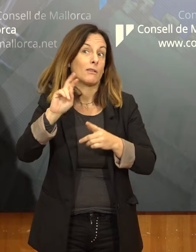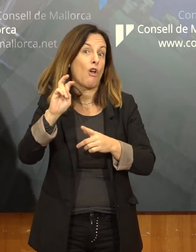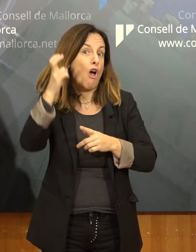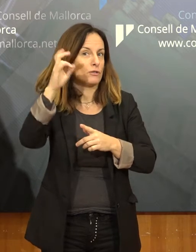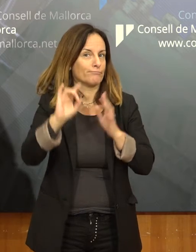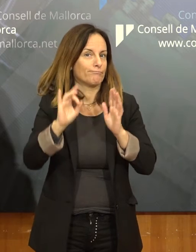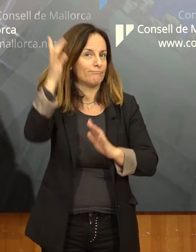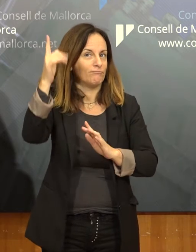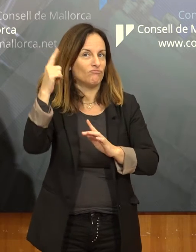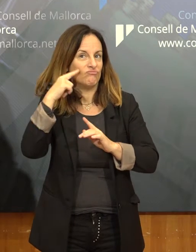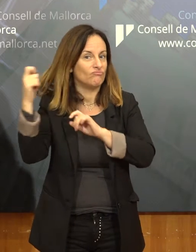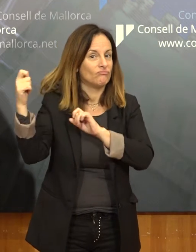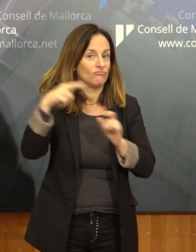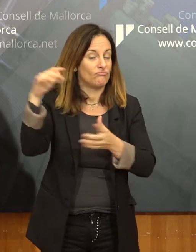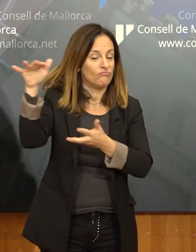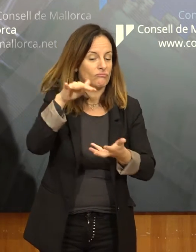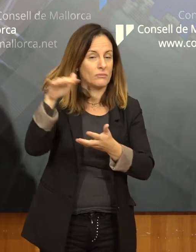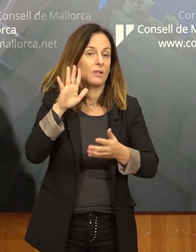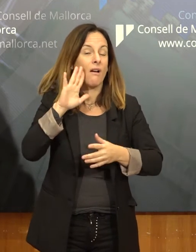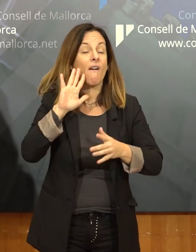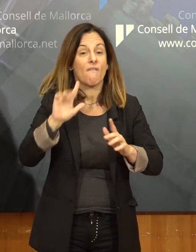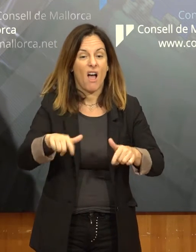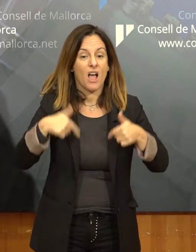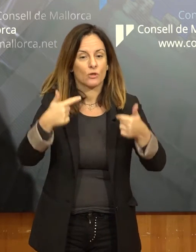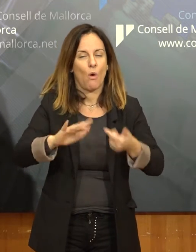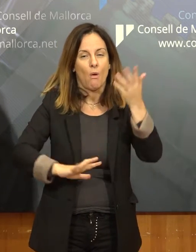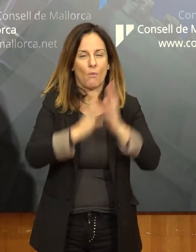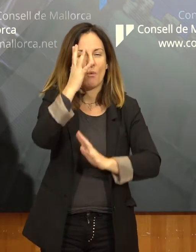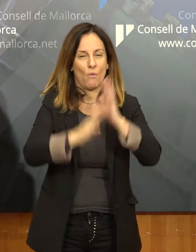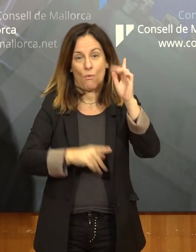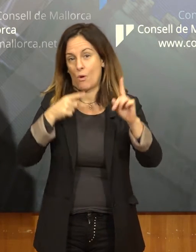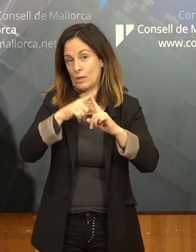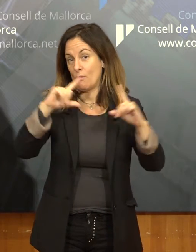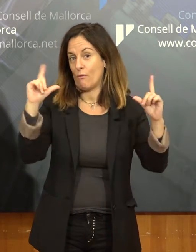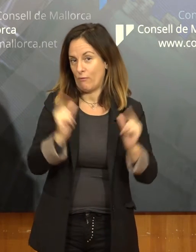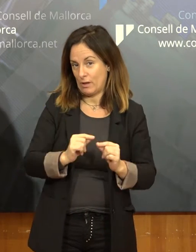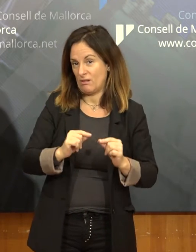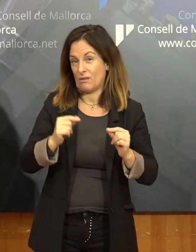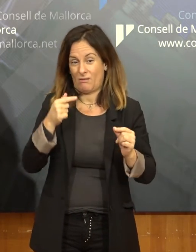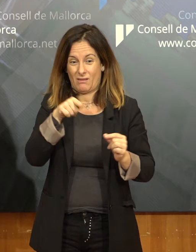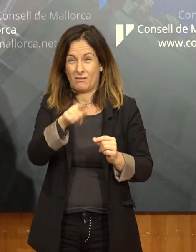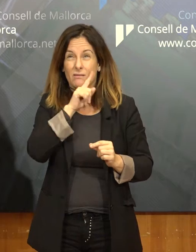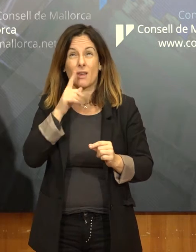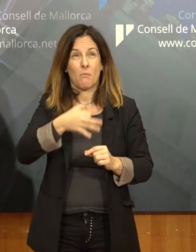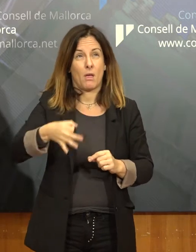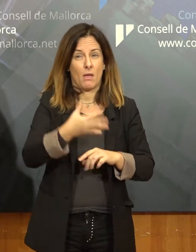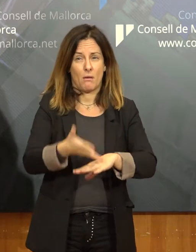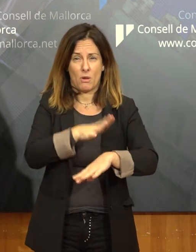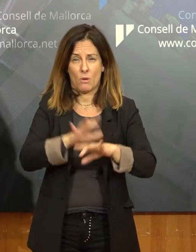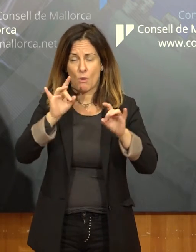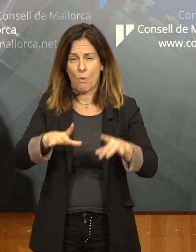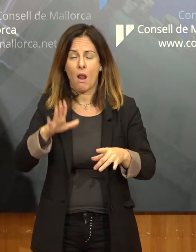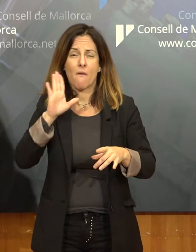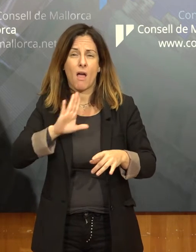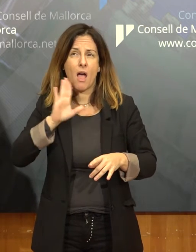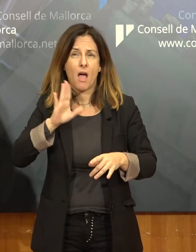a Mallorca en alfamer d'Europa. I tant mateix per no aconseguir ni baixar un euro la tarifa. Hem de tenir en compte que la